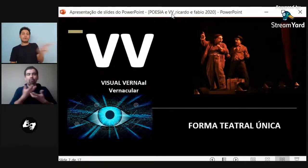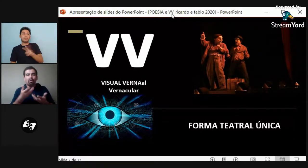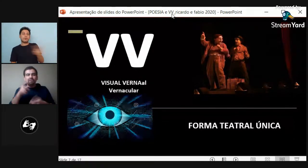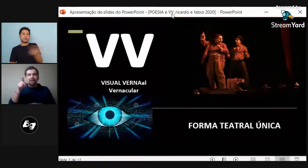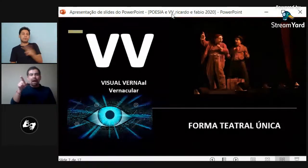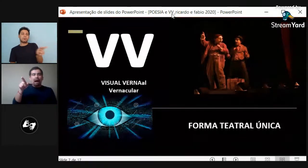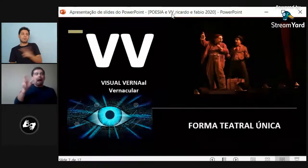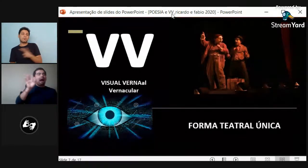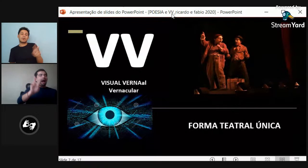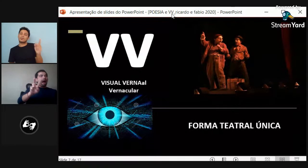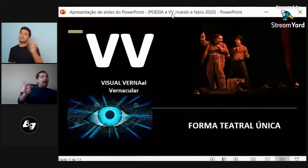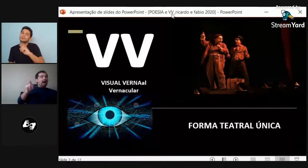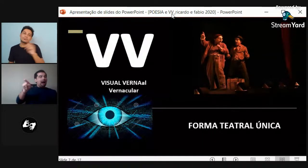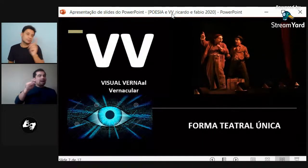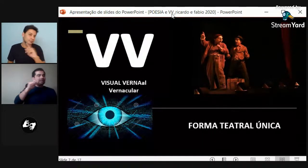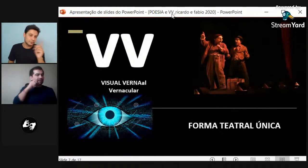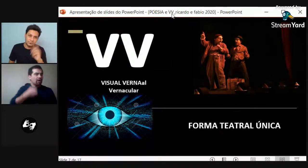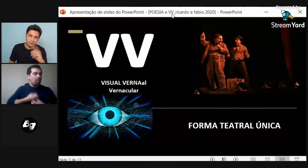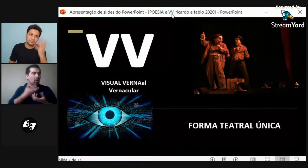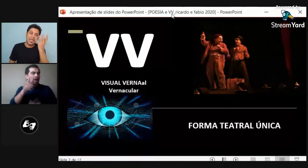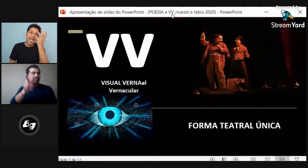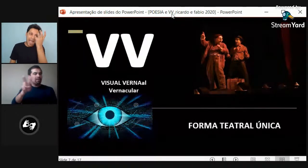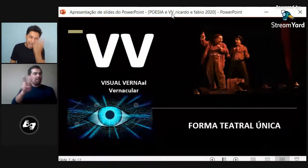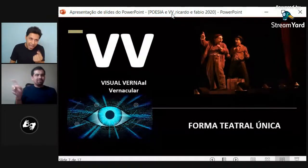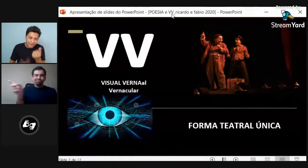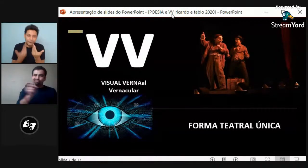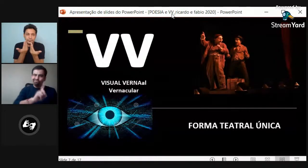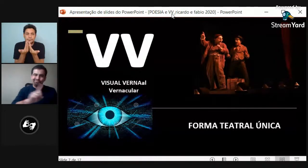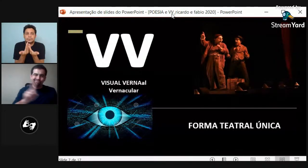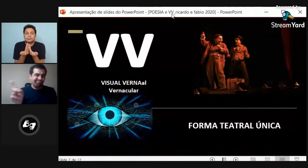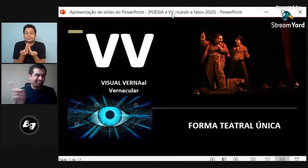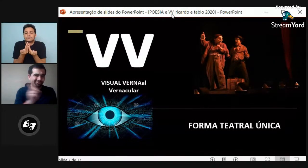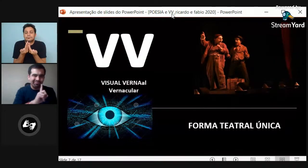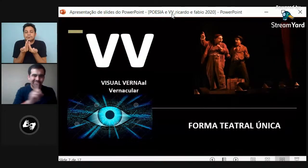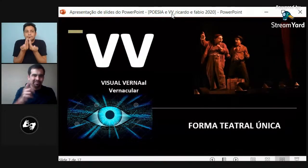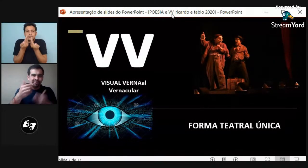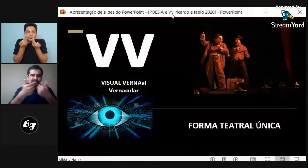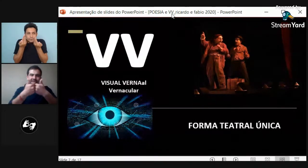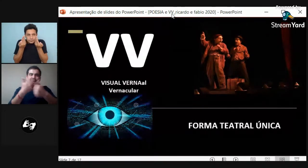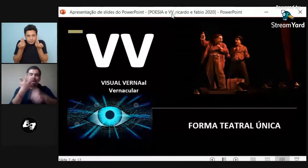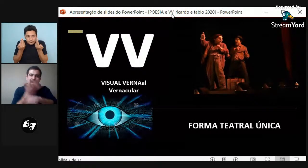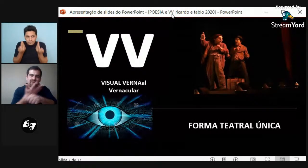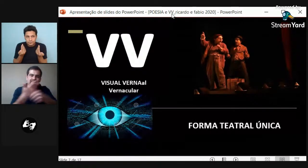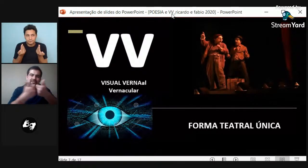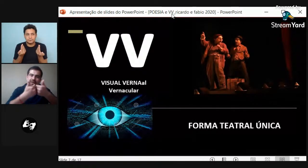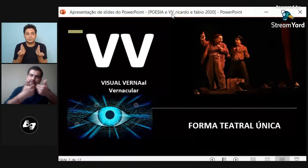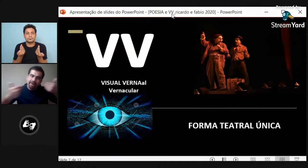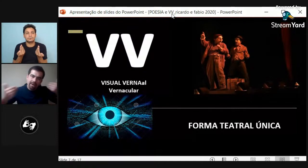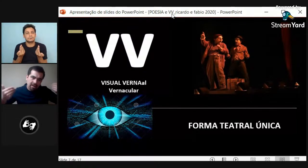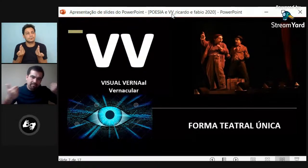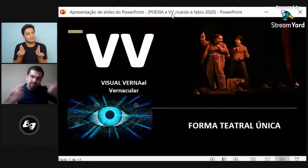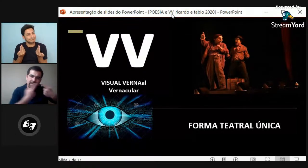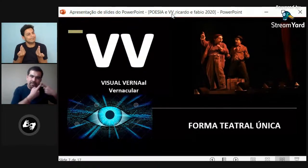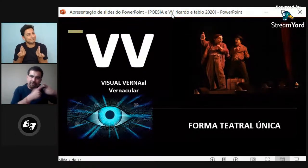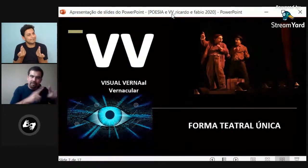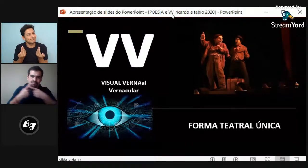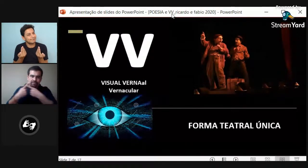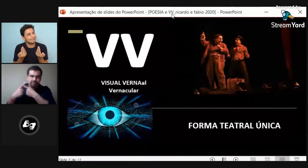Ay, no. Y esta poesía dice, ah, ok. Es la única. Claro. Las personas piensan que cualquier